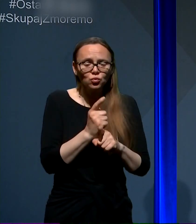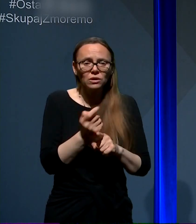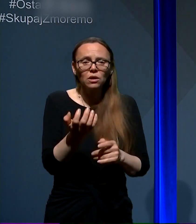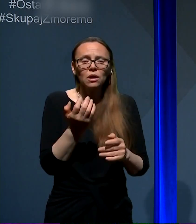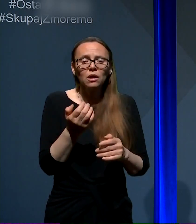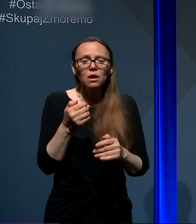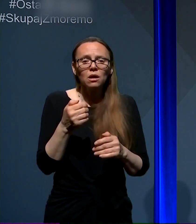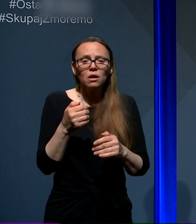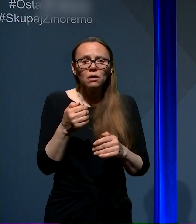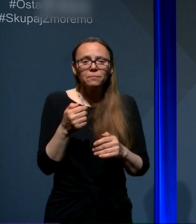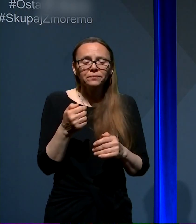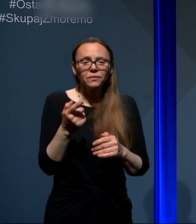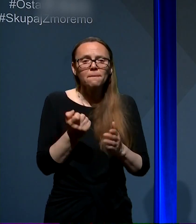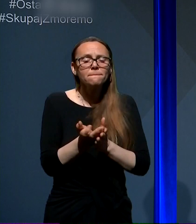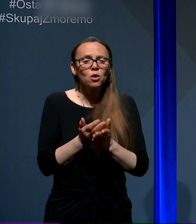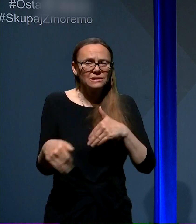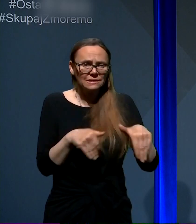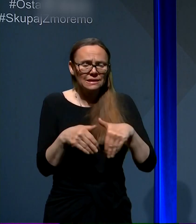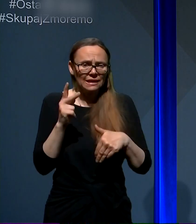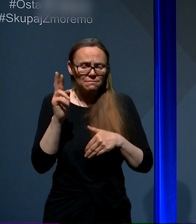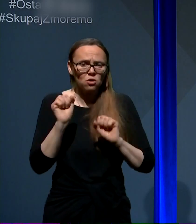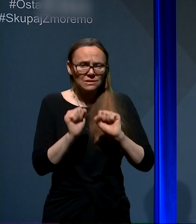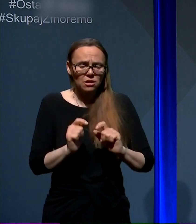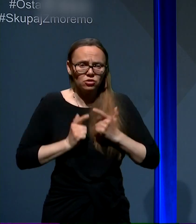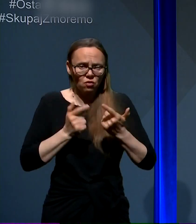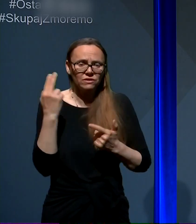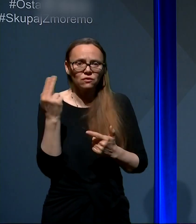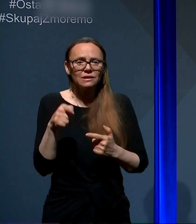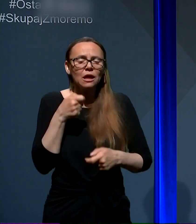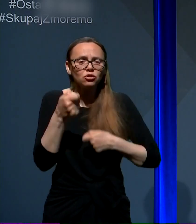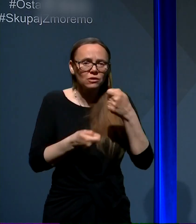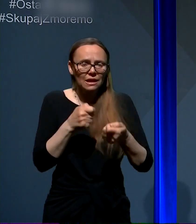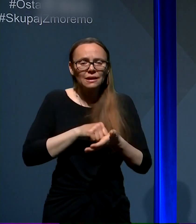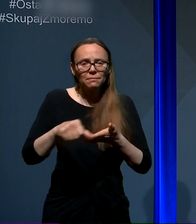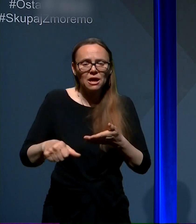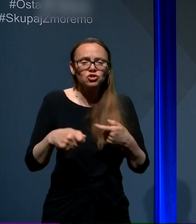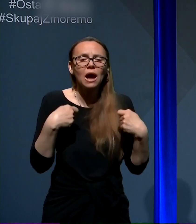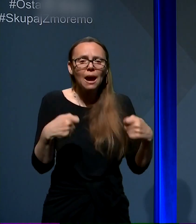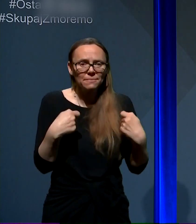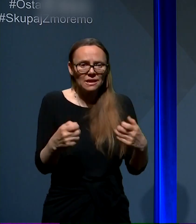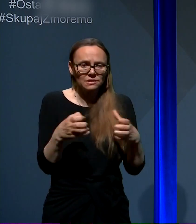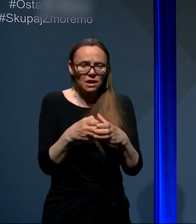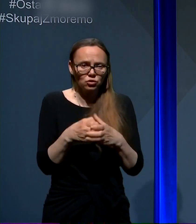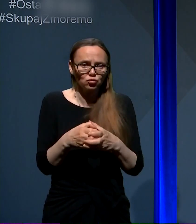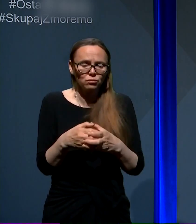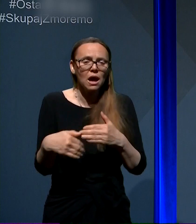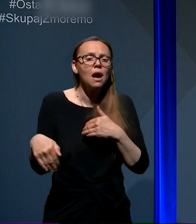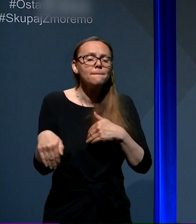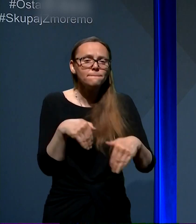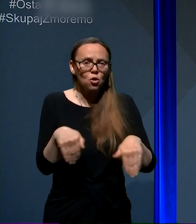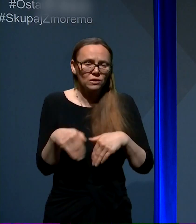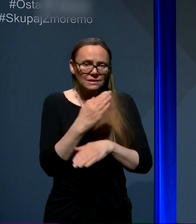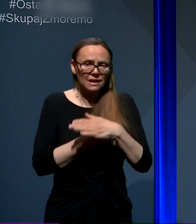poklicnih pokojnin, ki imajo stano privilišče v Sloveniji. Ta dodat je, ki im izklača kapitalska družba pokojninskega in jevalitskega zavrvanja.